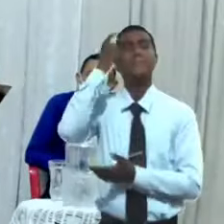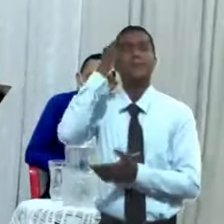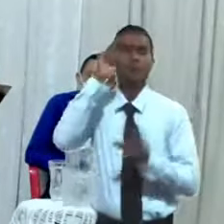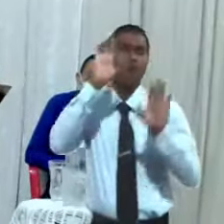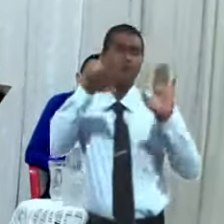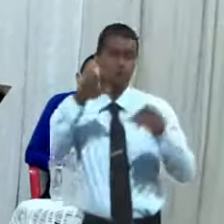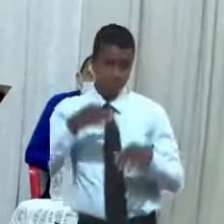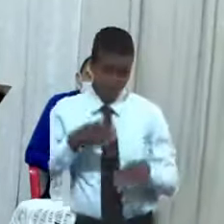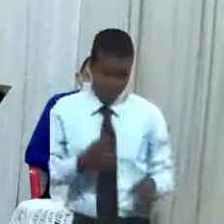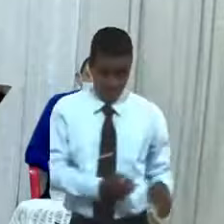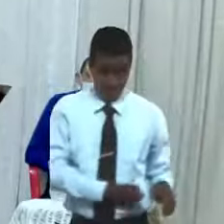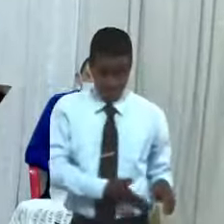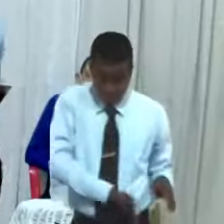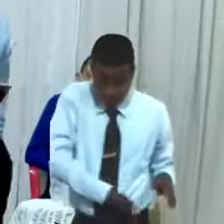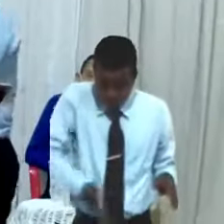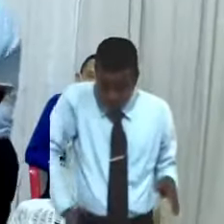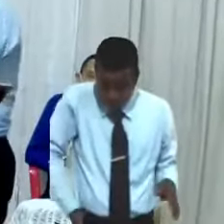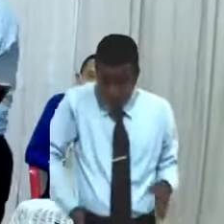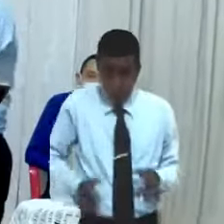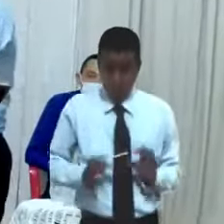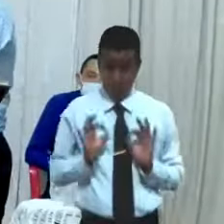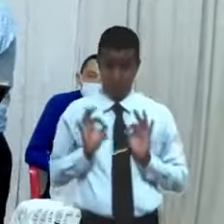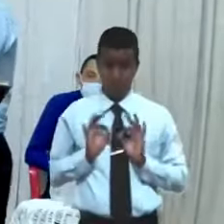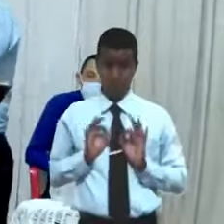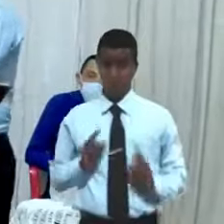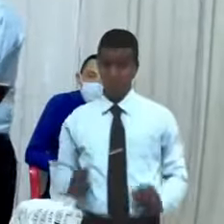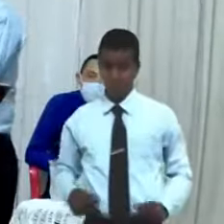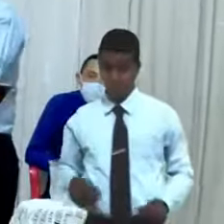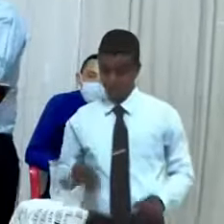pantalón fino como lo voy a enmugrar ahí en ese piso